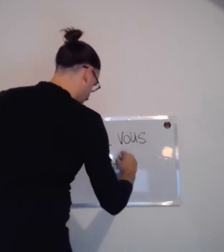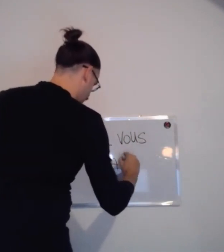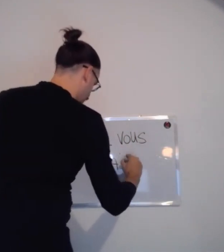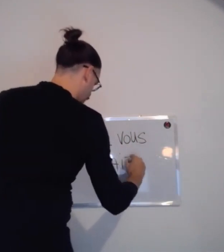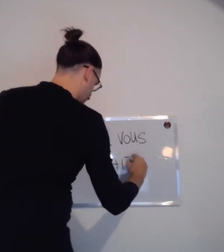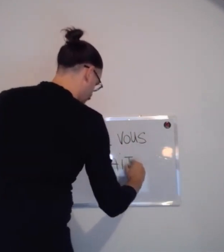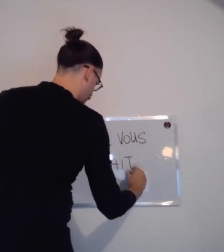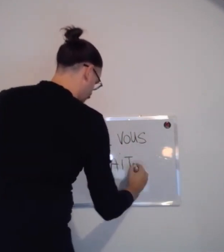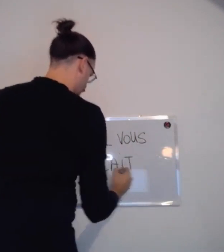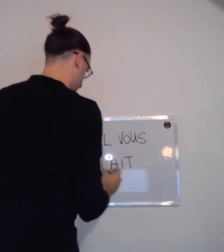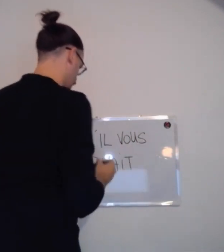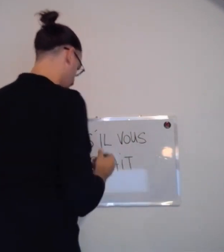Voilà,